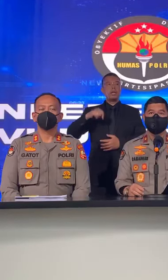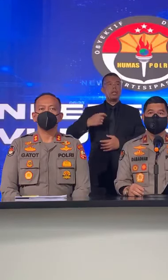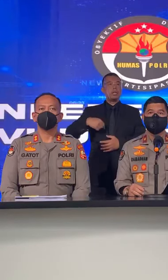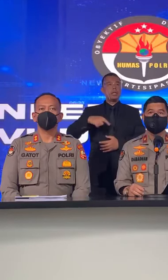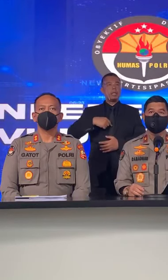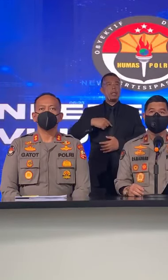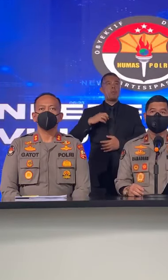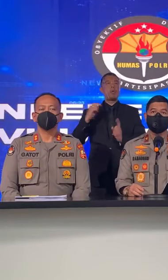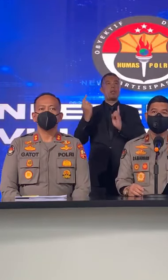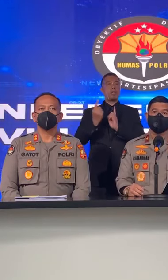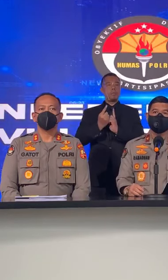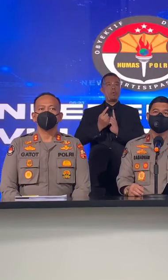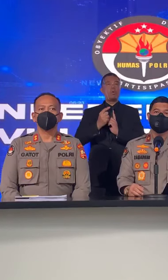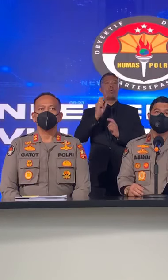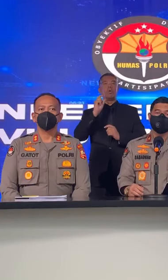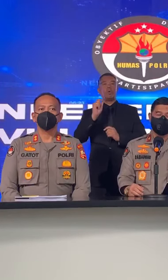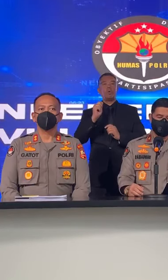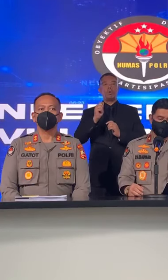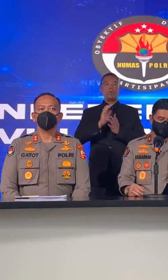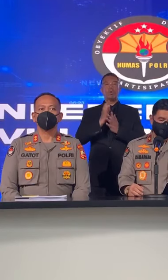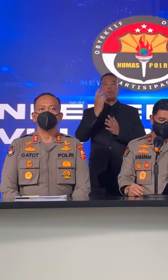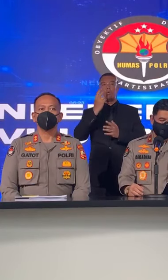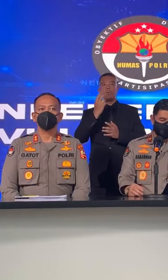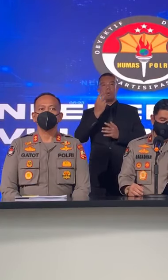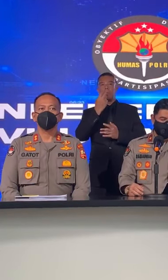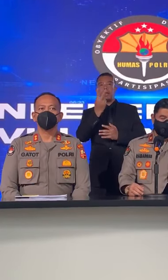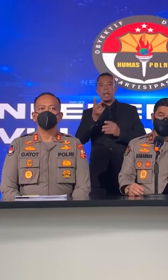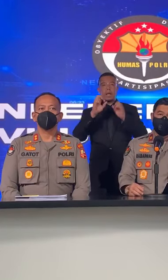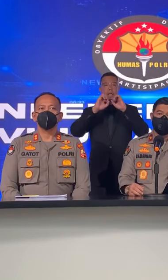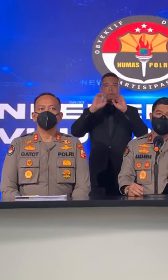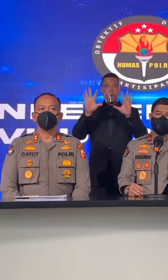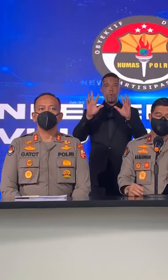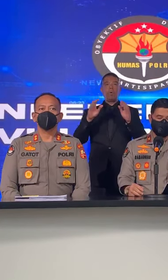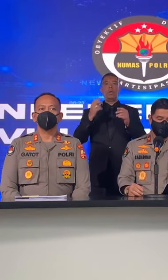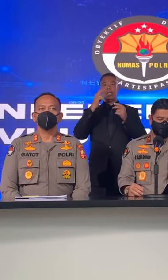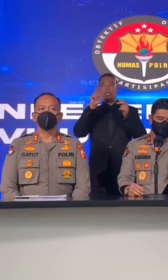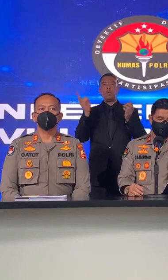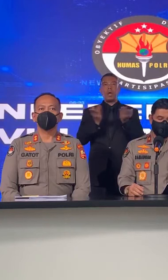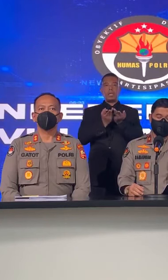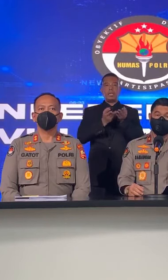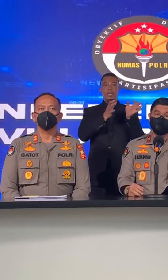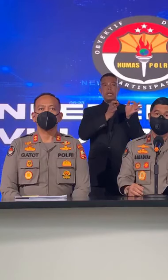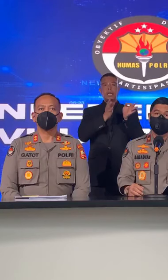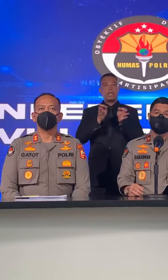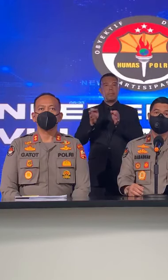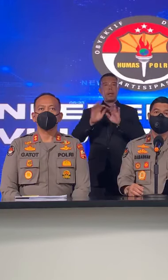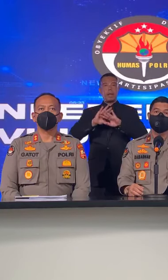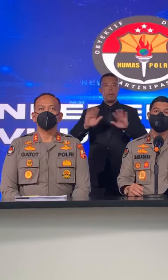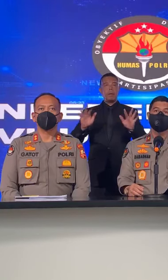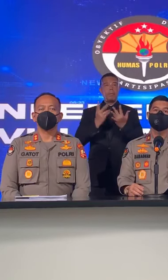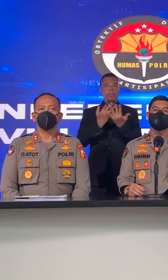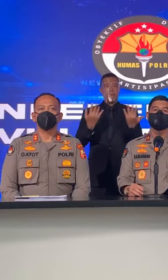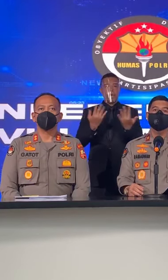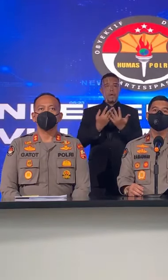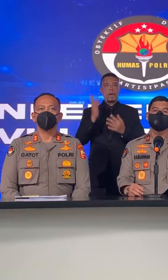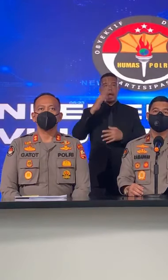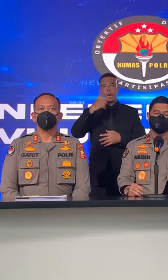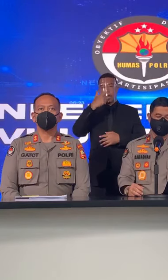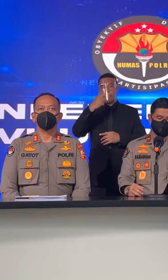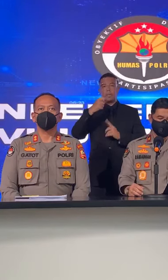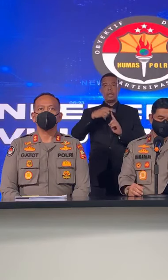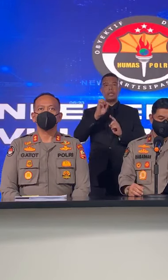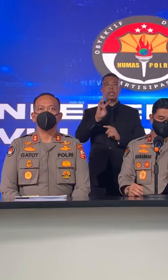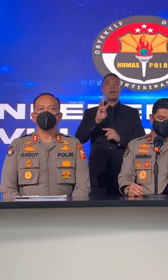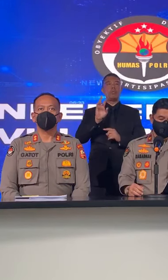Kembali bertemu dalam rangka update situasi Kamtipmas hari Kamis tanggal 30 Desember 2021.